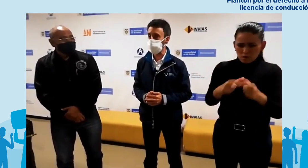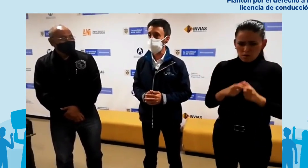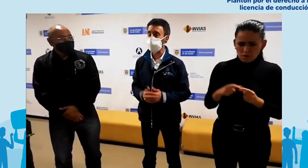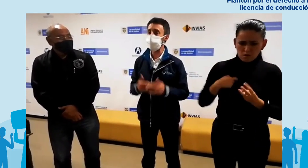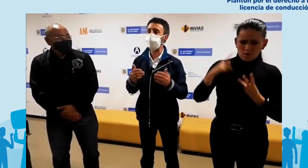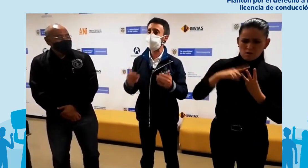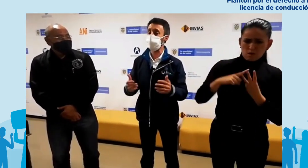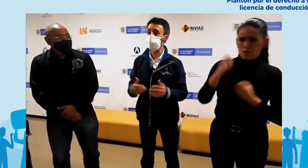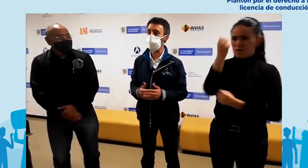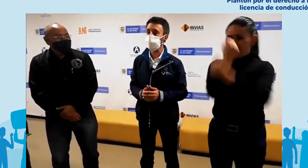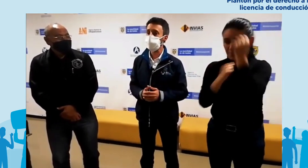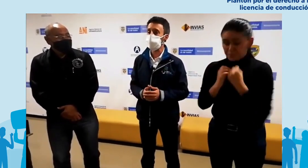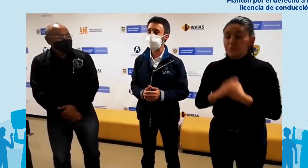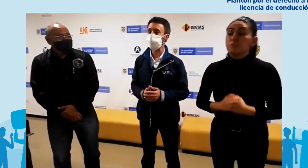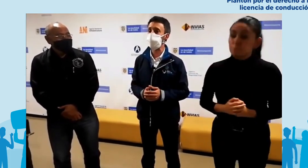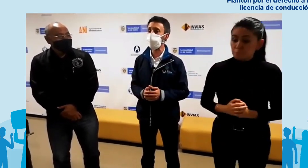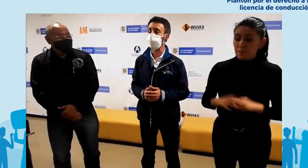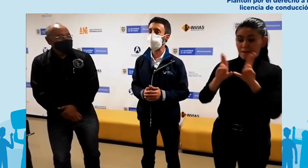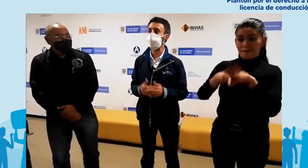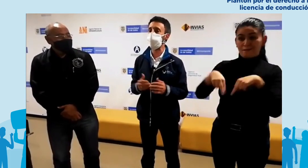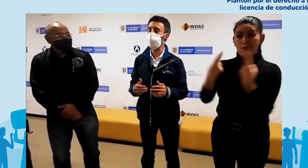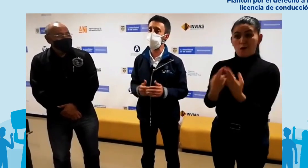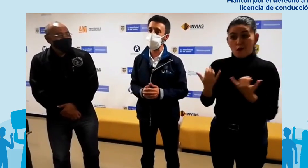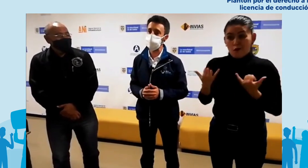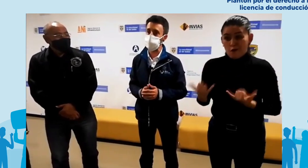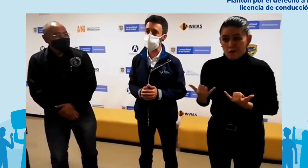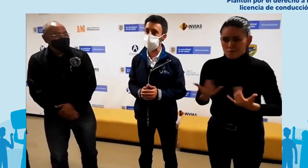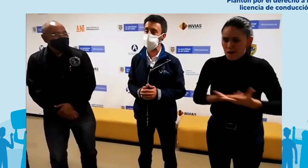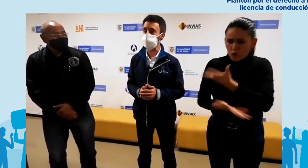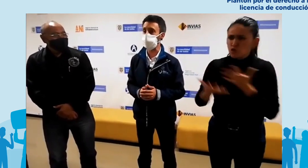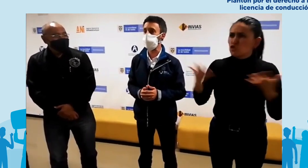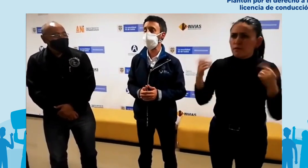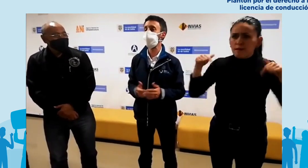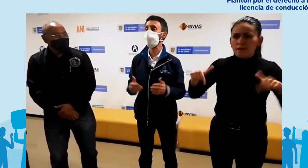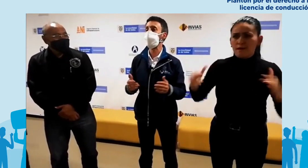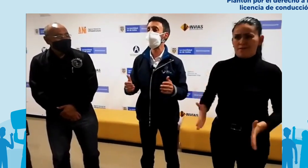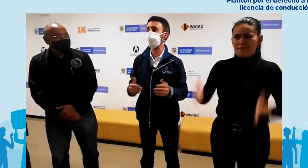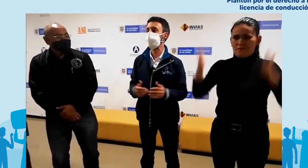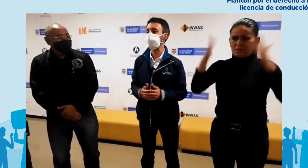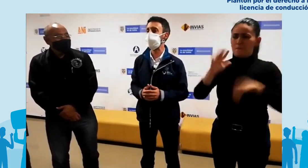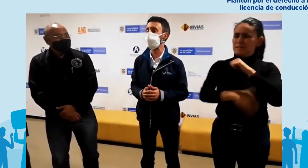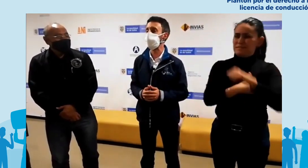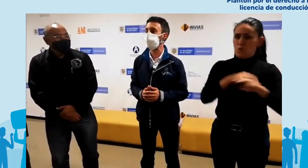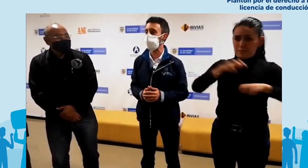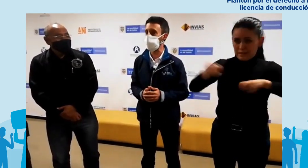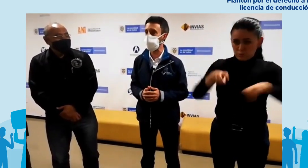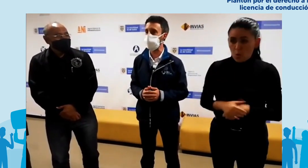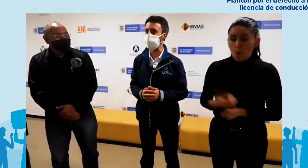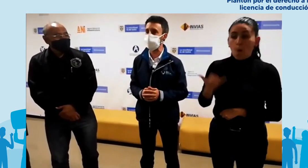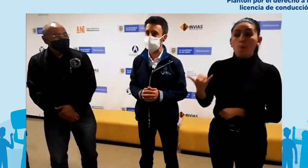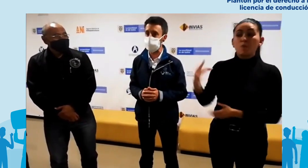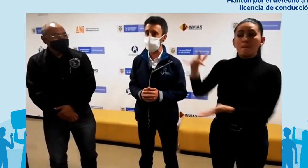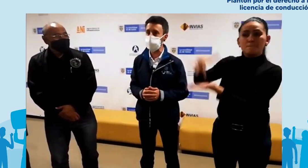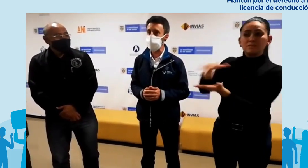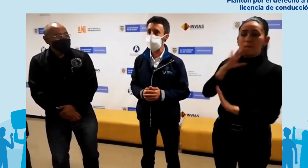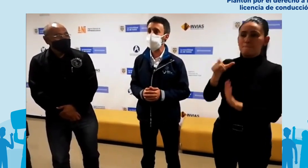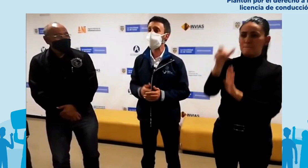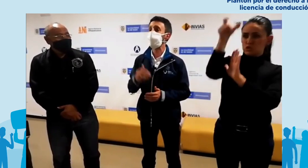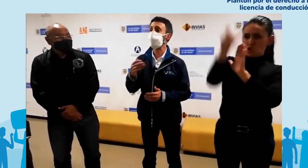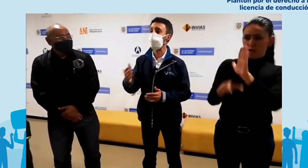En la reunión que se llevó a cabo en el Ministerio del Transporte y con la presencia de la personería institucional, se acordaron